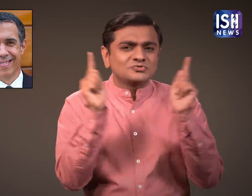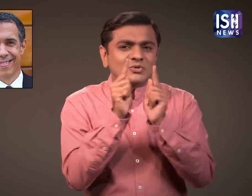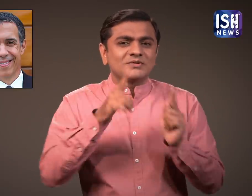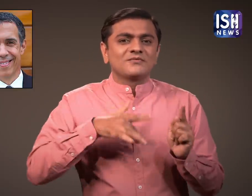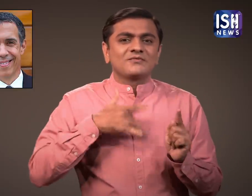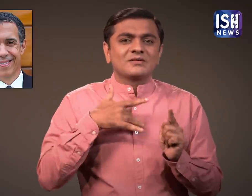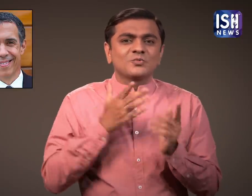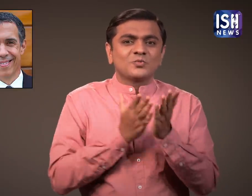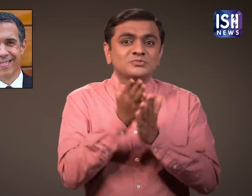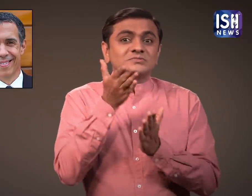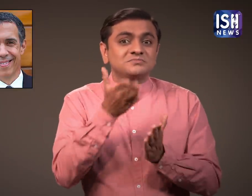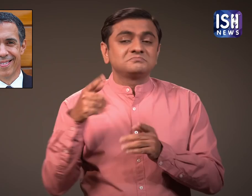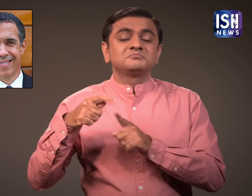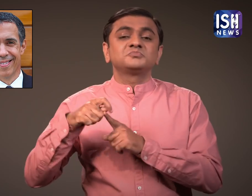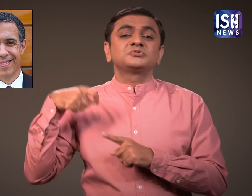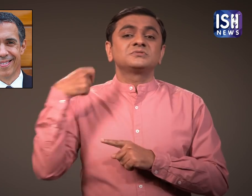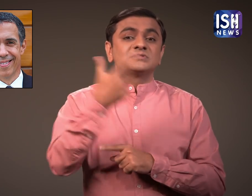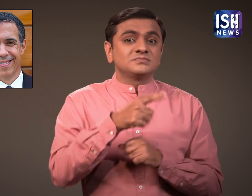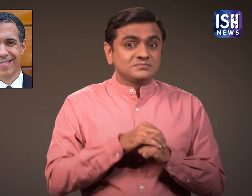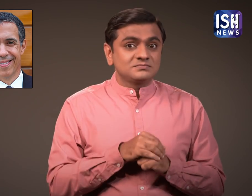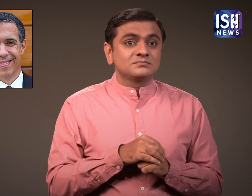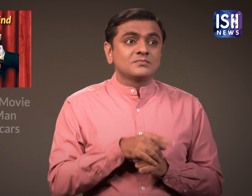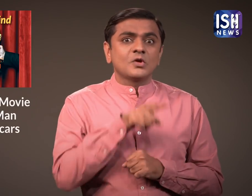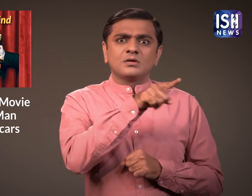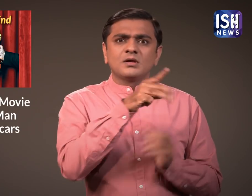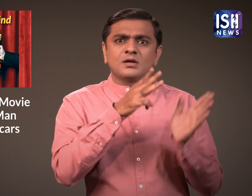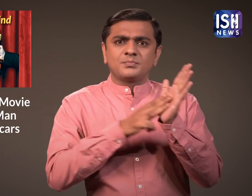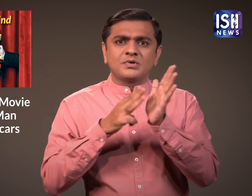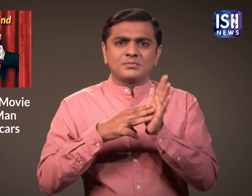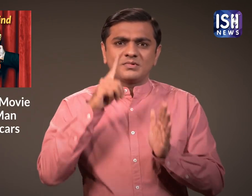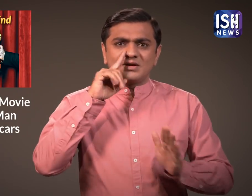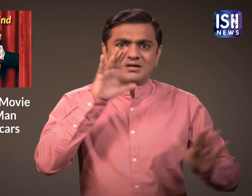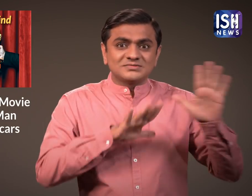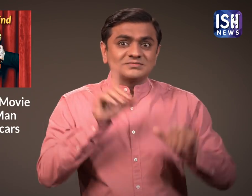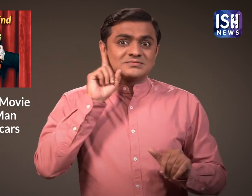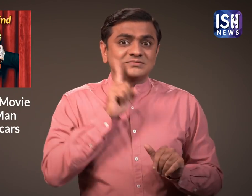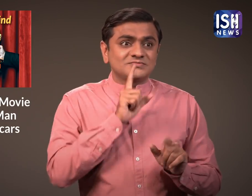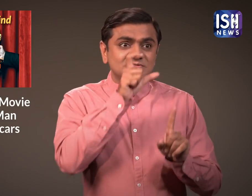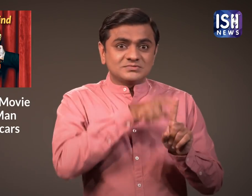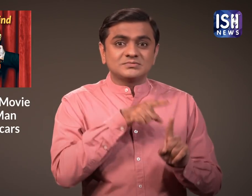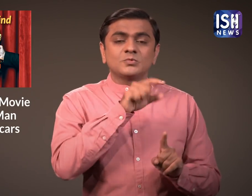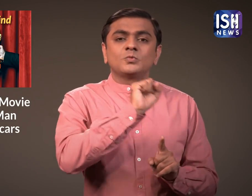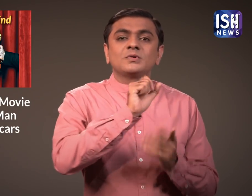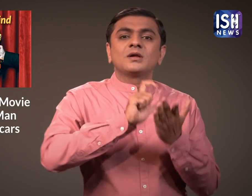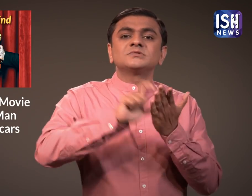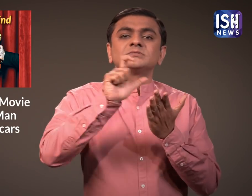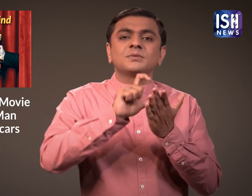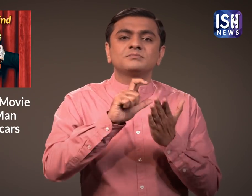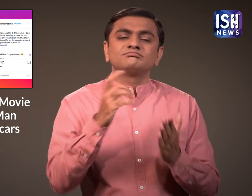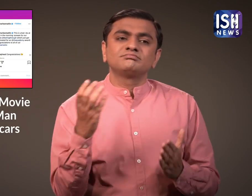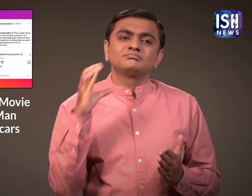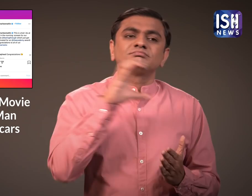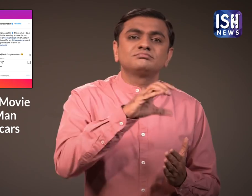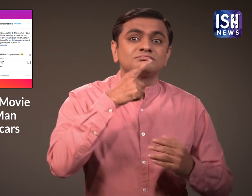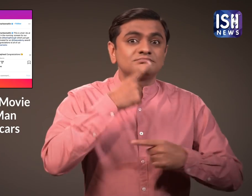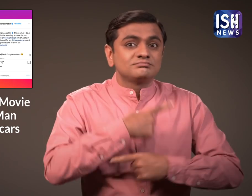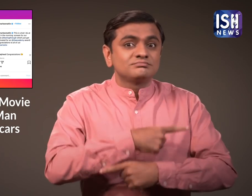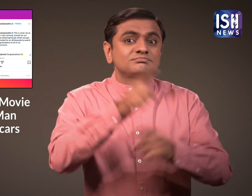है। मालिन ने इंस्टाग्राम पर एक वीडियो शेयर किया जिसमें वह